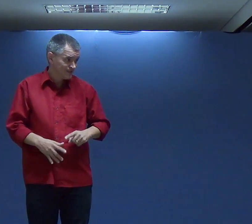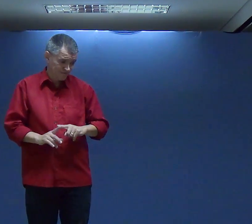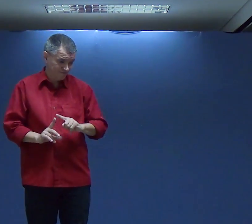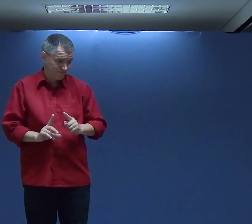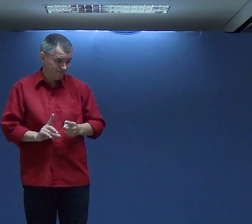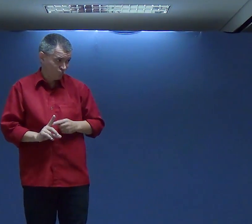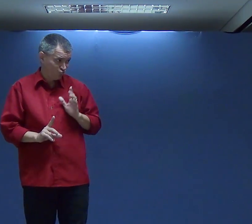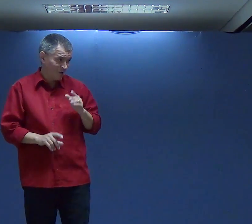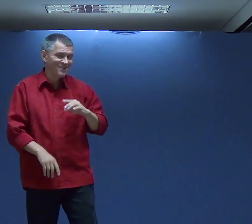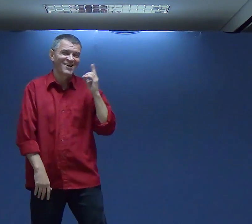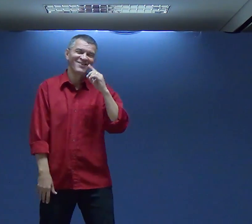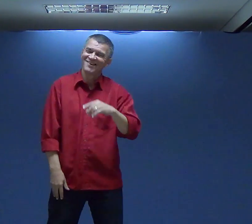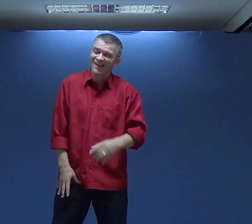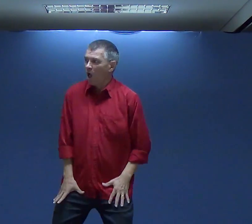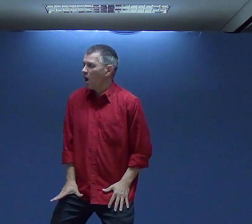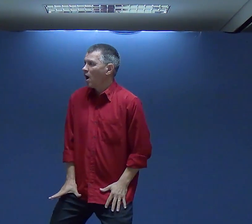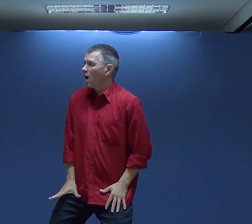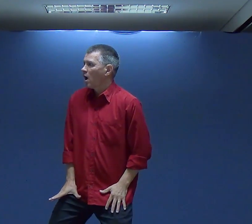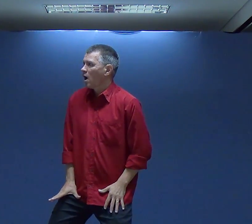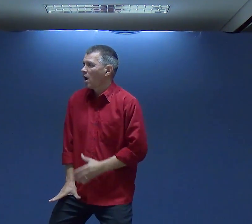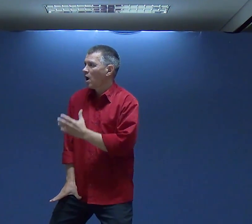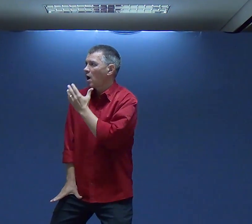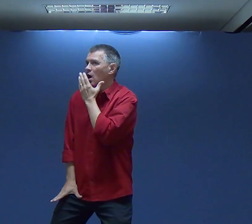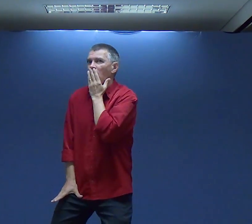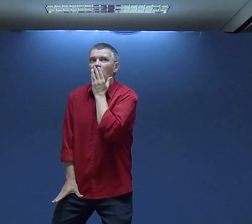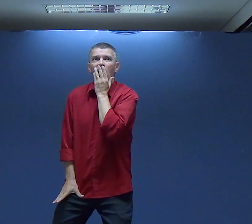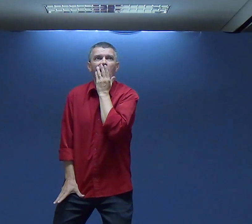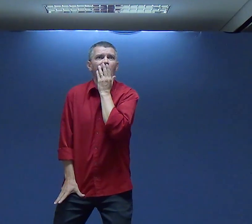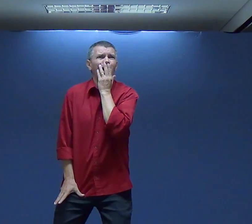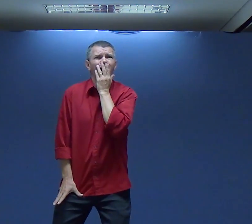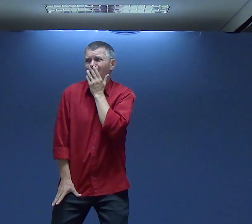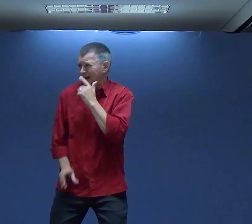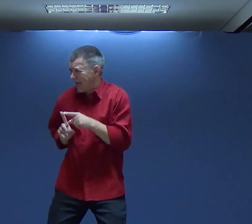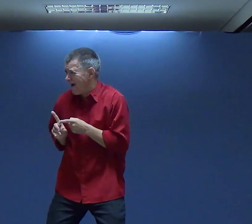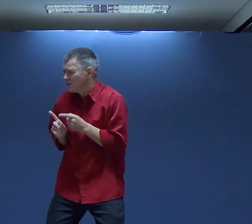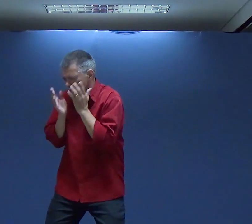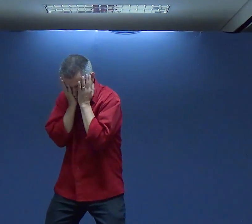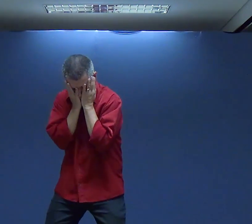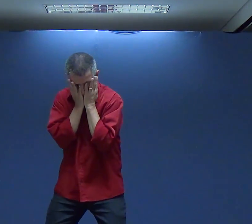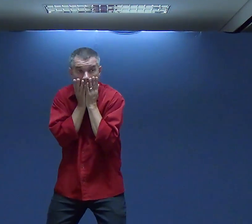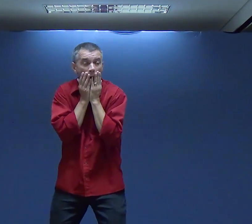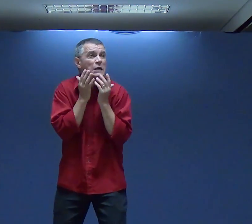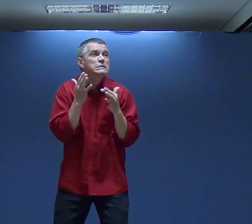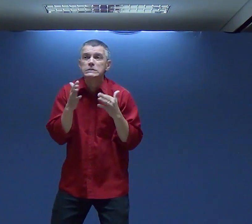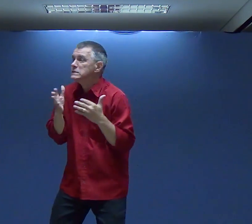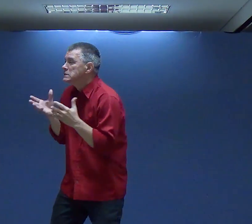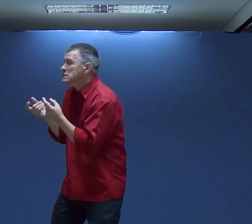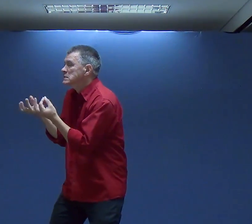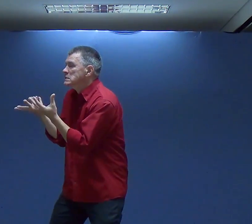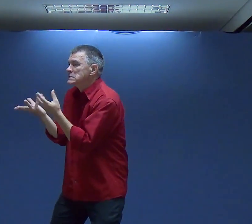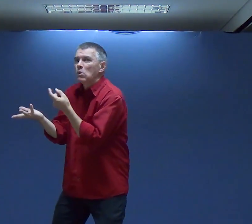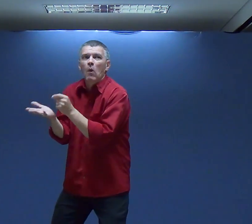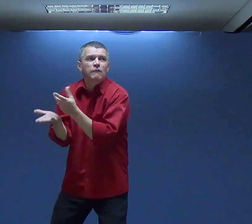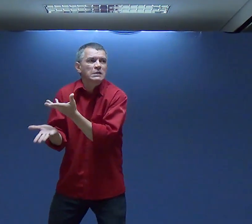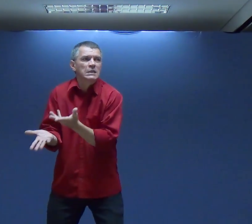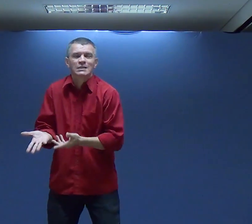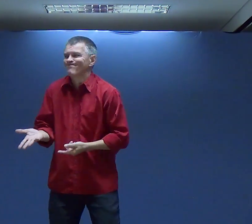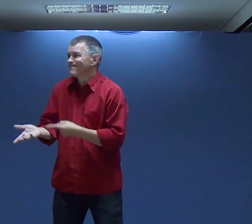Davi Estou grávida O que? Grávida Como assim? Ai ai ai Pera ai